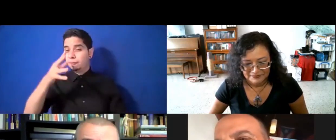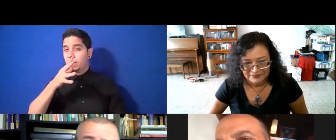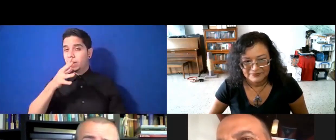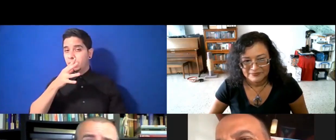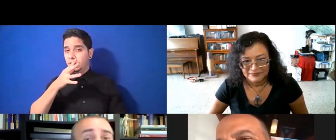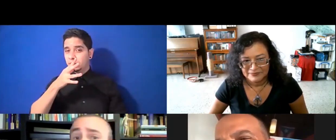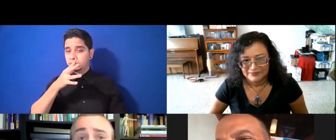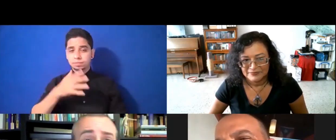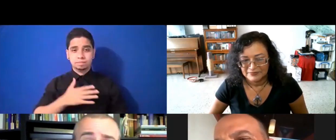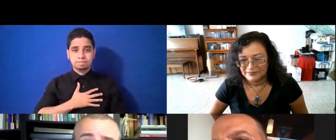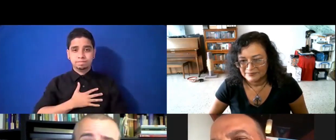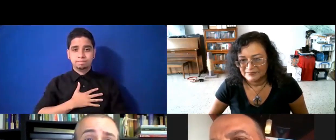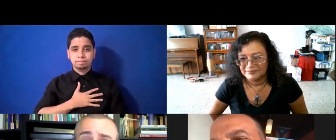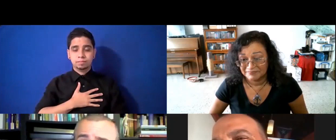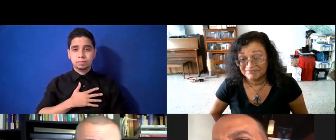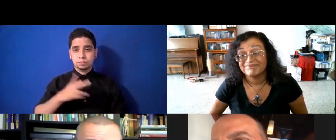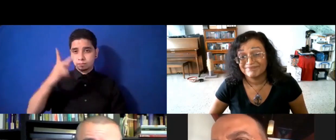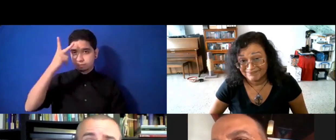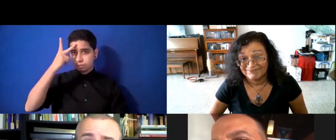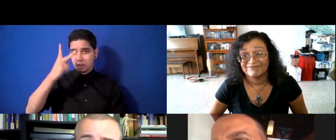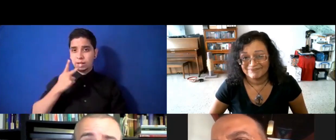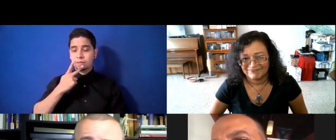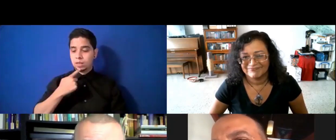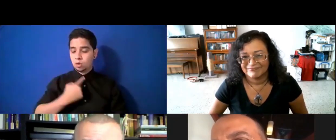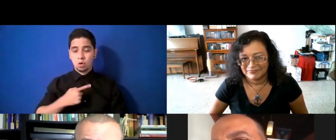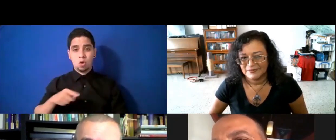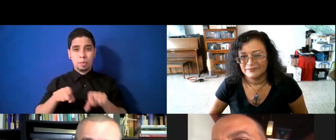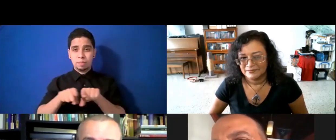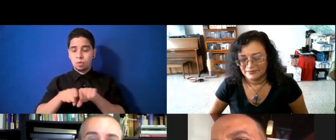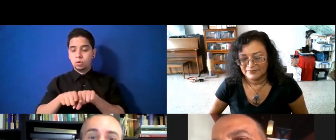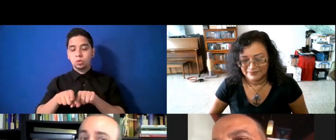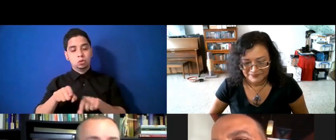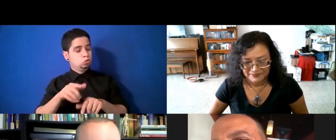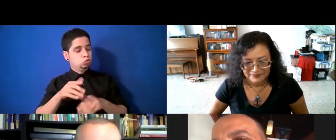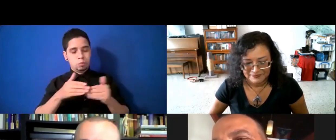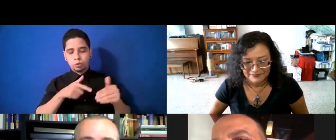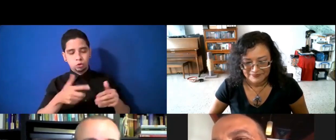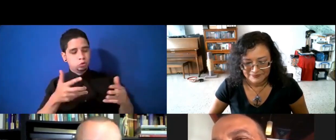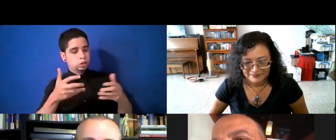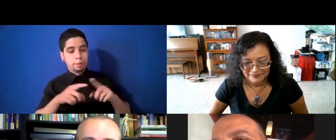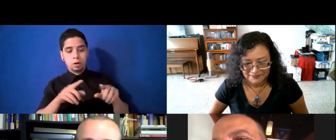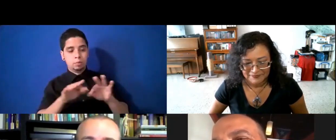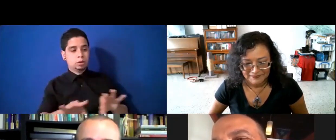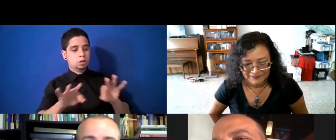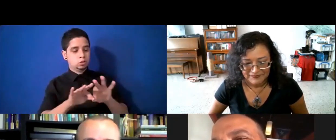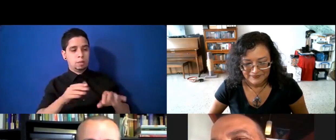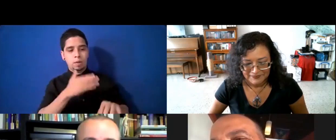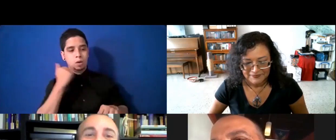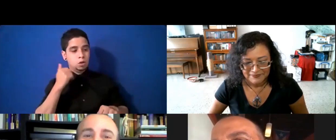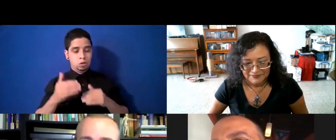dijo lo mismo, lo que tú quieras hacer, sélo, pero sé el mejor, porque no importa, cuánta gente, haya haciendo lo mismo, si tú